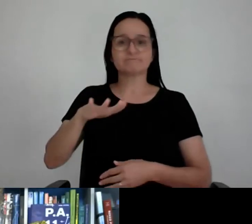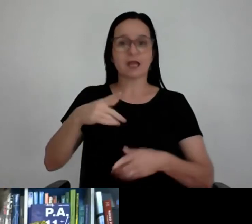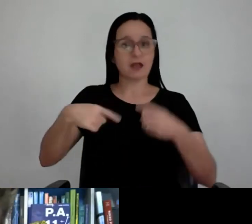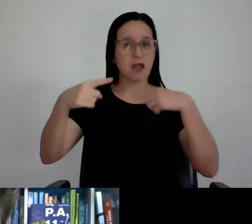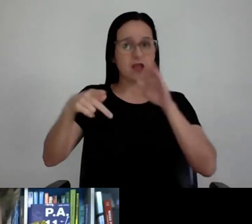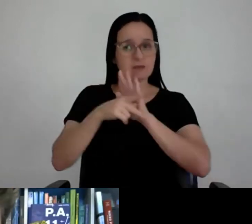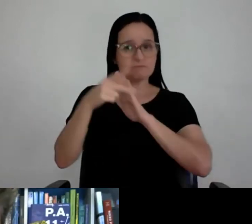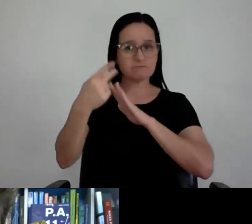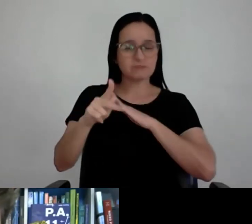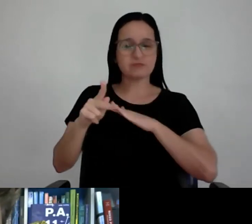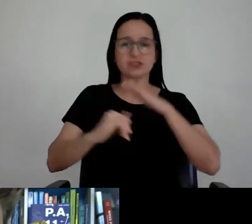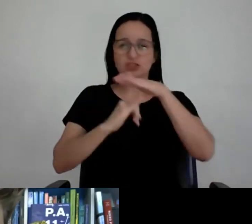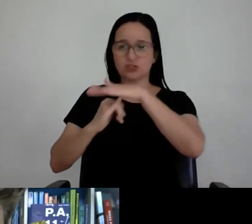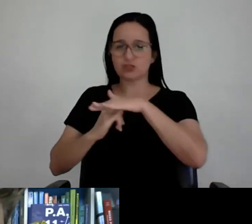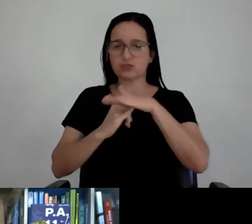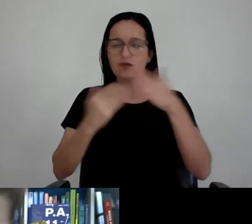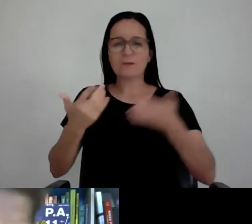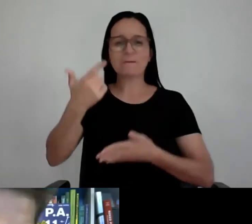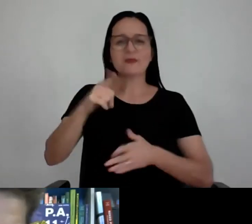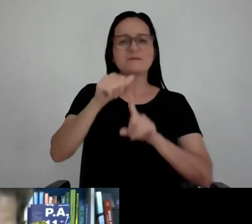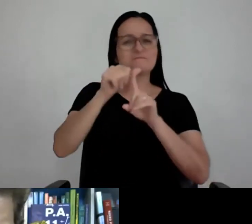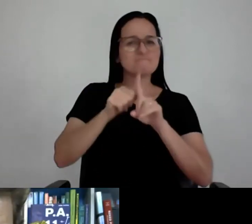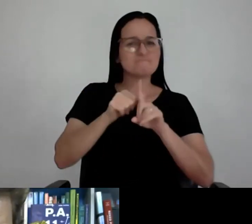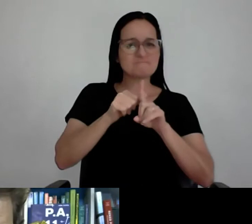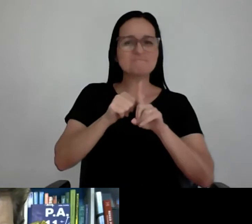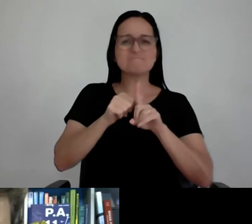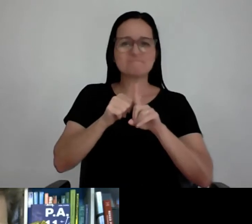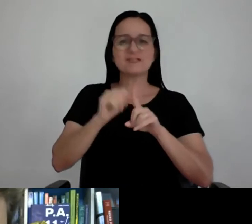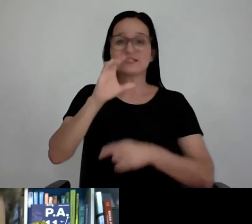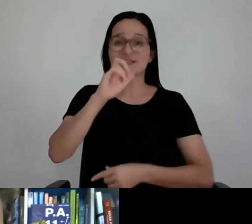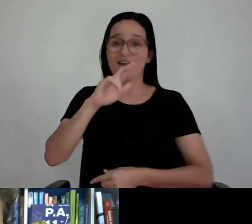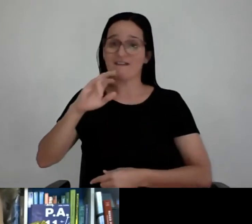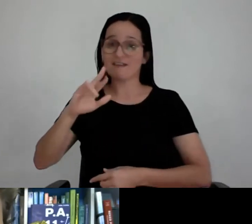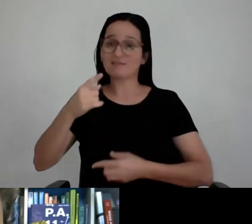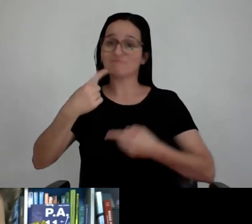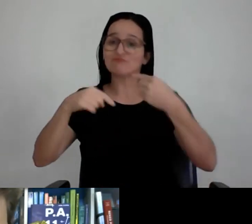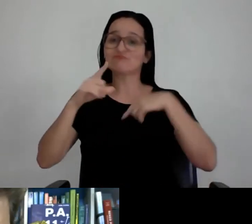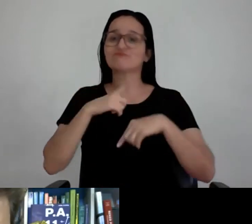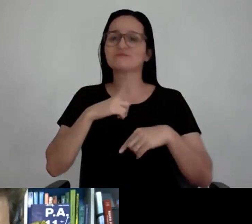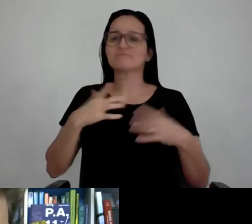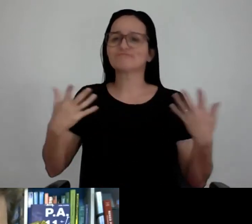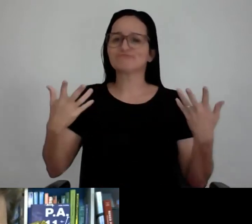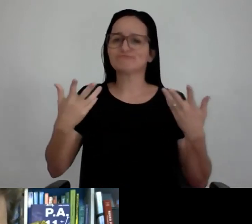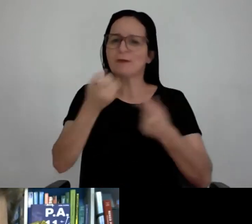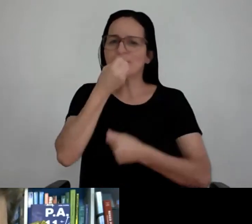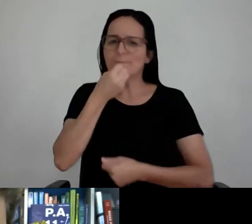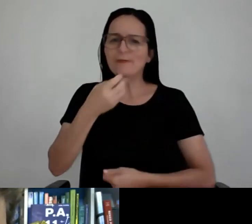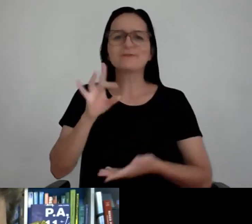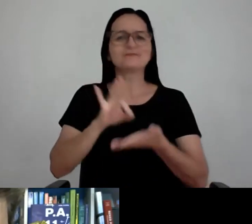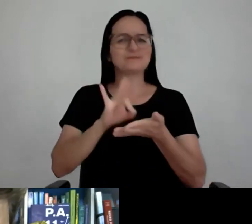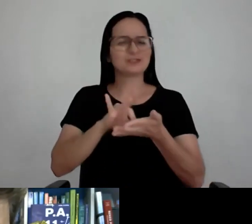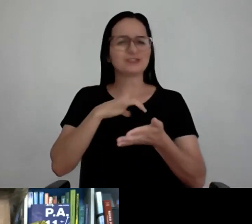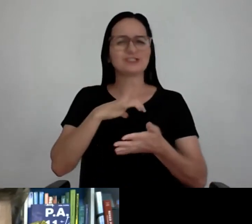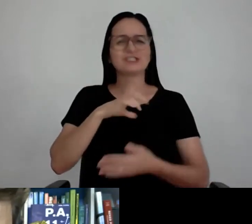promover mais uma edição do Mês da Carreira, que está bombando. Eu tenho certeza que essa paestra vai bombar também. Só para lembrar, galera, o Mês da Carreira são cinco